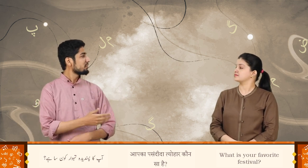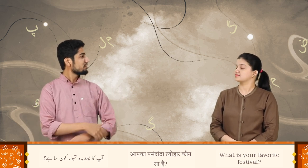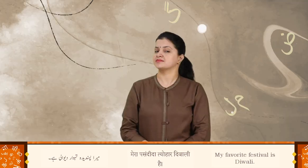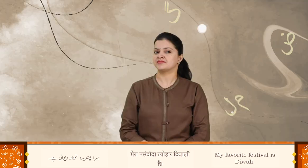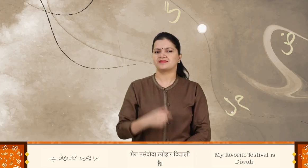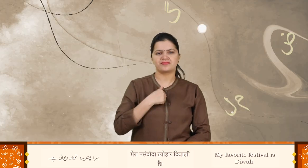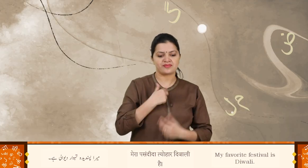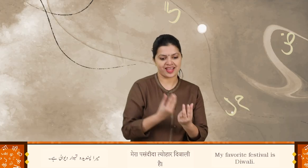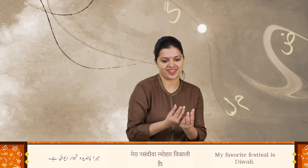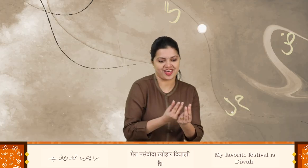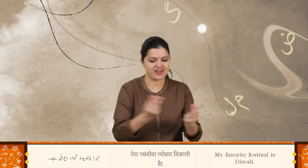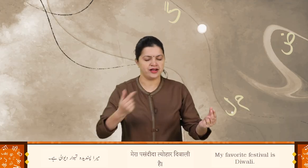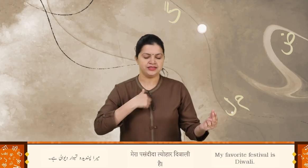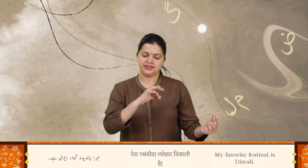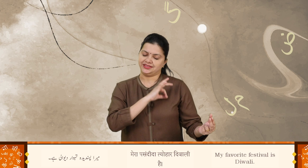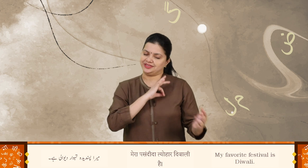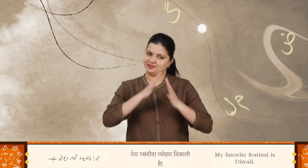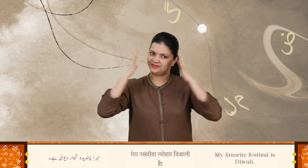میرا پسندیدہ تیوہار دیوالی ہے